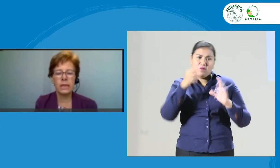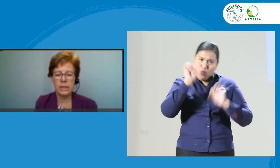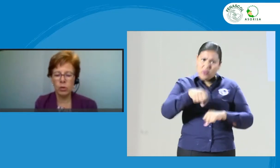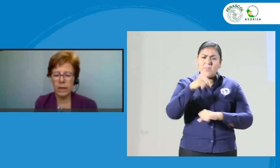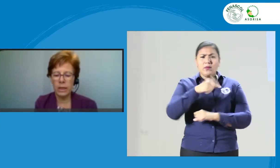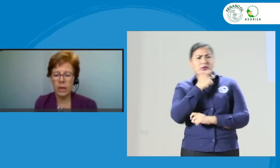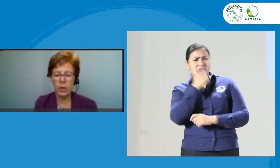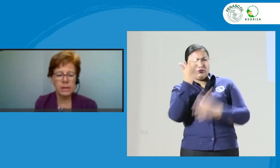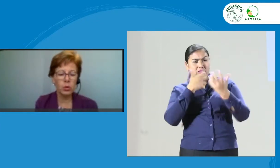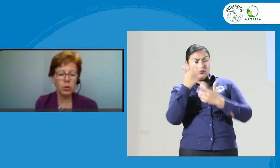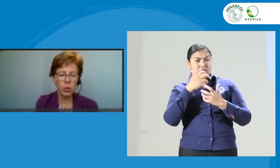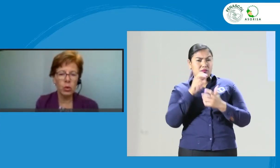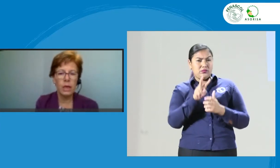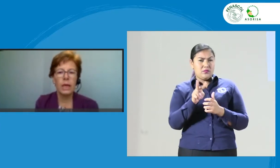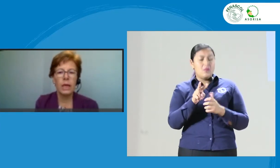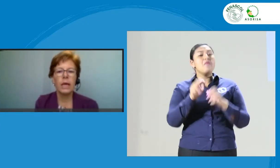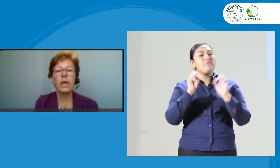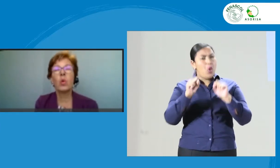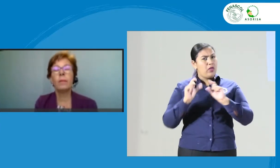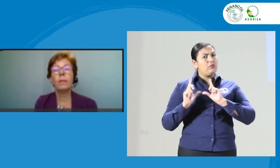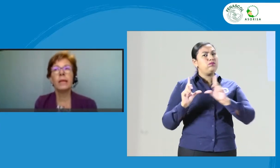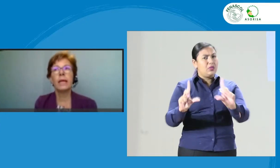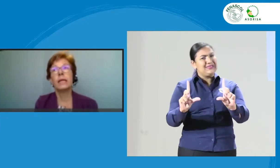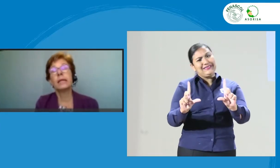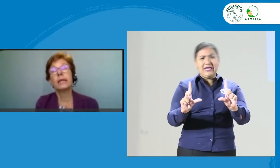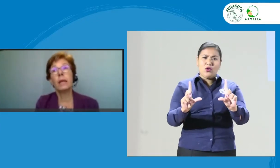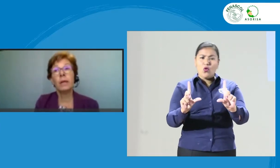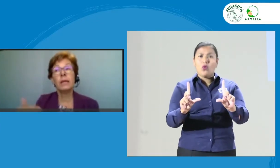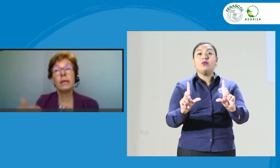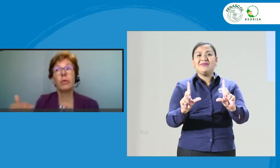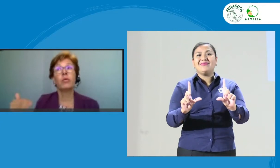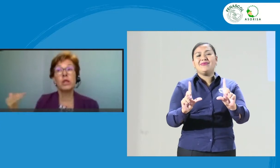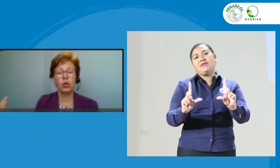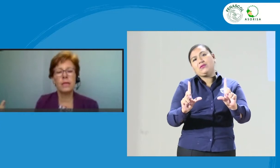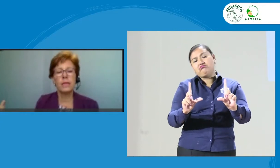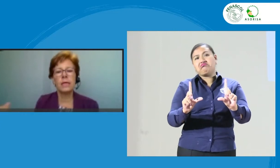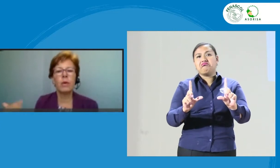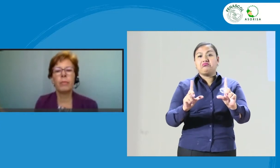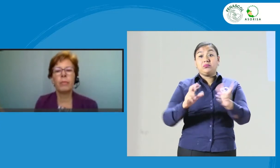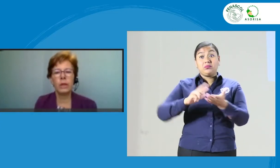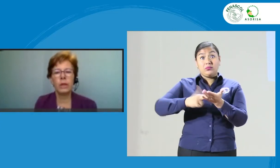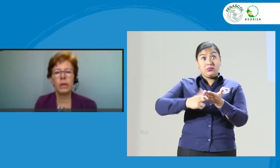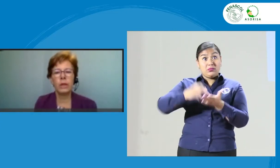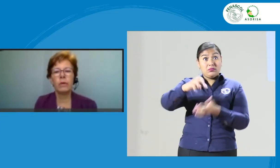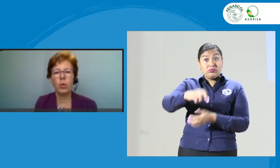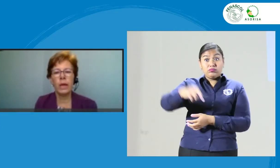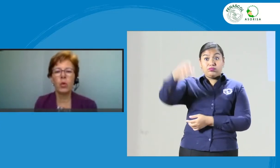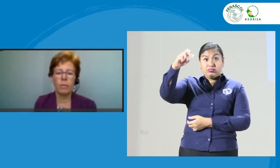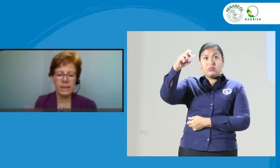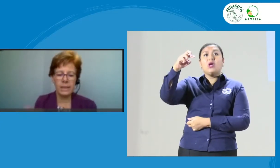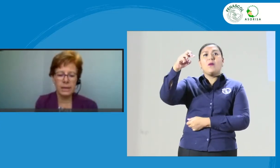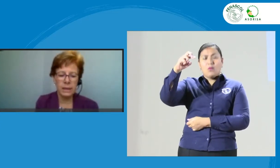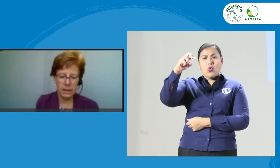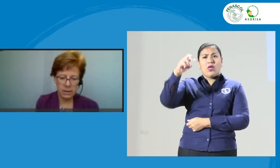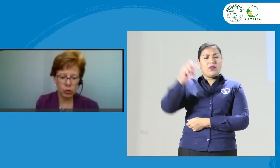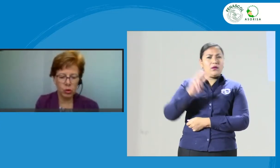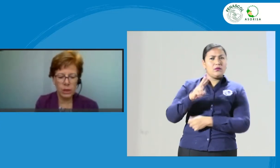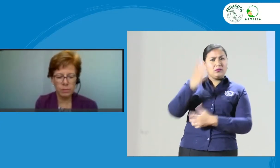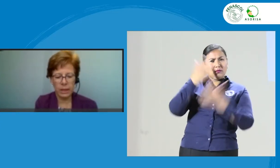listo para graduarse o no. Igualmente, al intérprete profesional se le va a poder evaluar con base en estos dos aspectos.